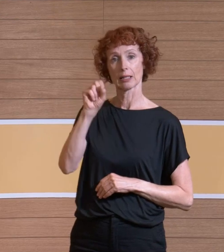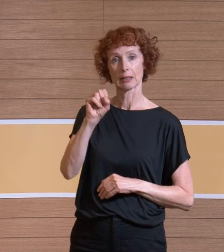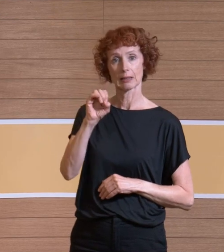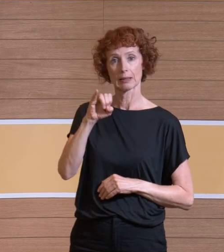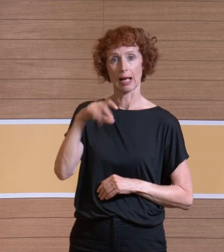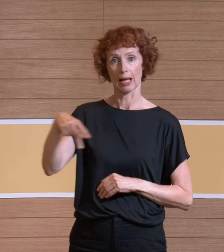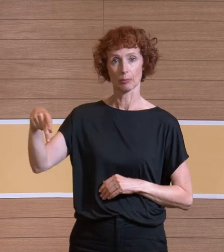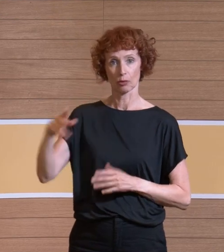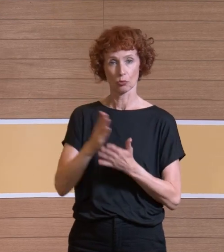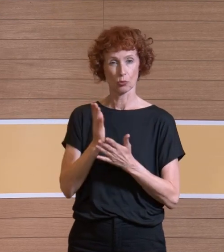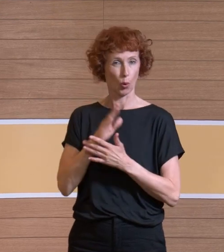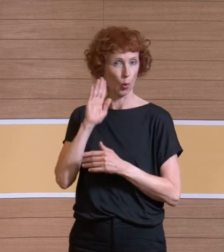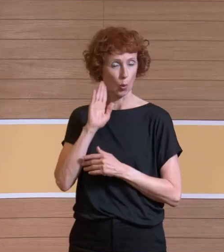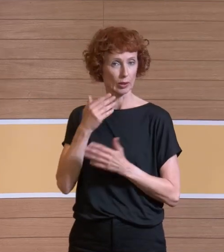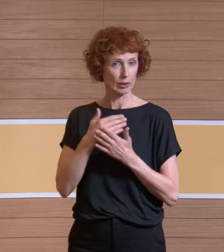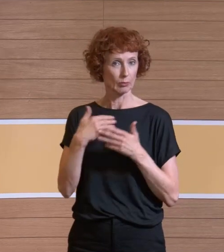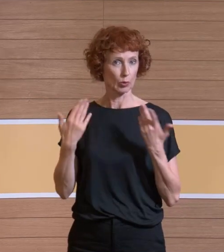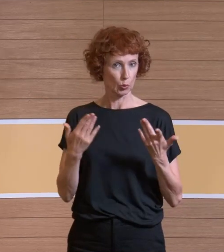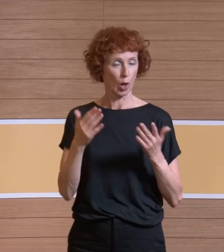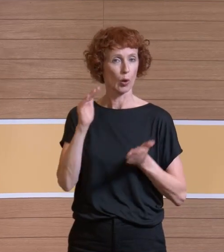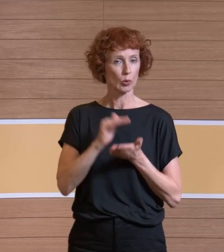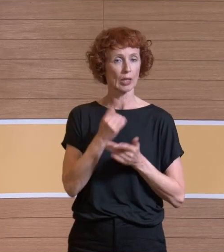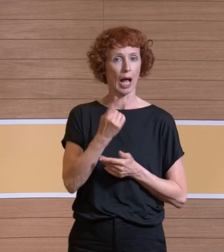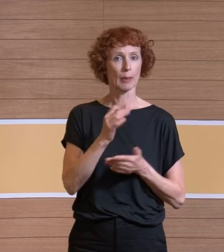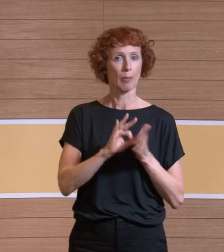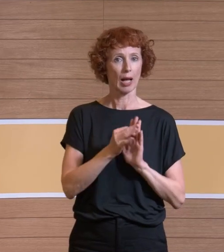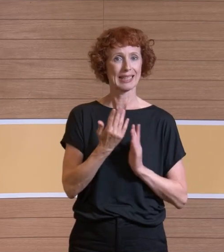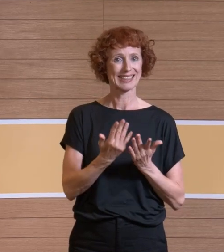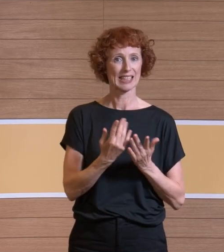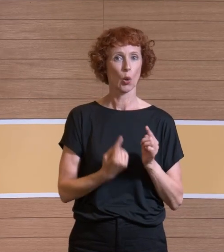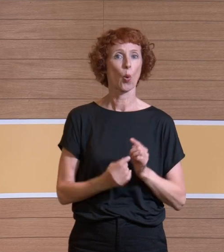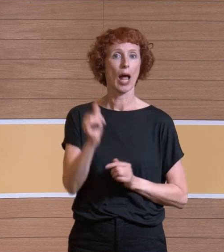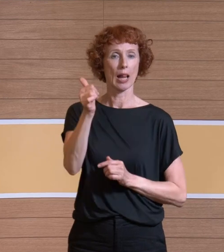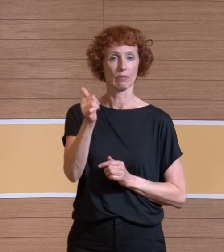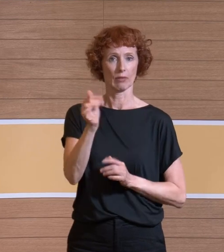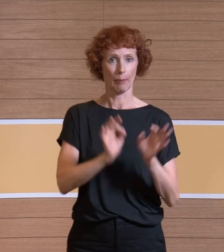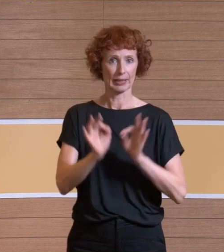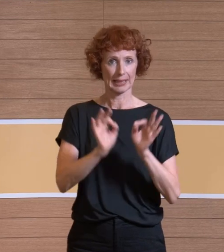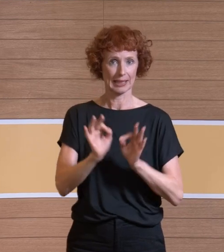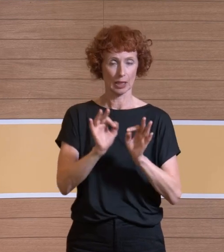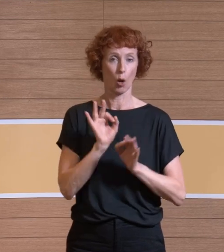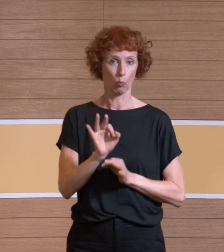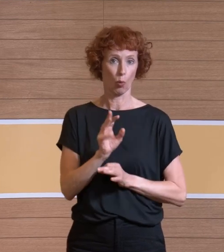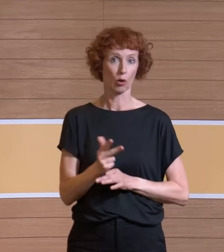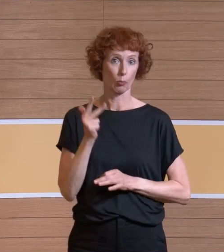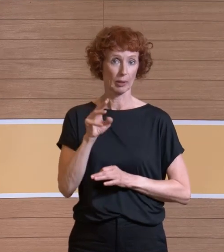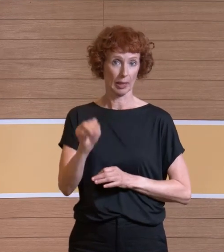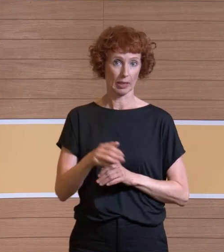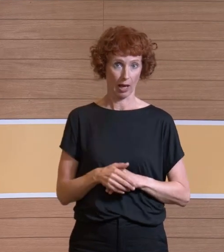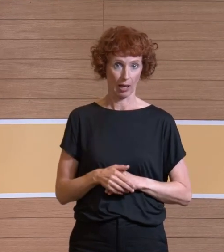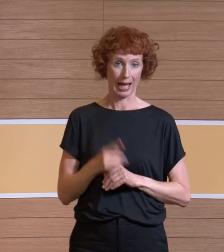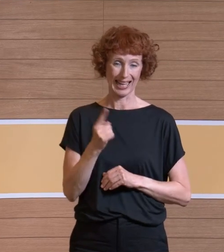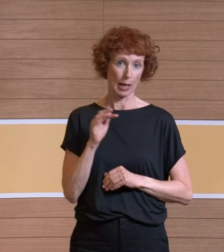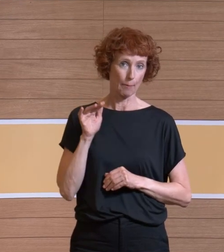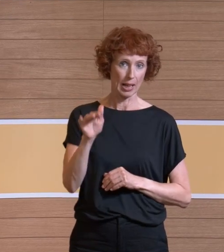Konzentrationen vorliegen haben von einmal 10 hoch 11 Partikel pro Kubikmeter. Also wir sind bei 100 Milliarden Partikel pro Kubikmeter